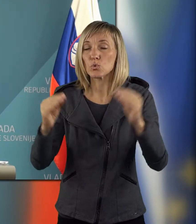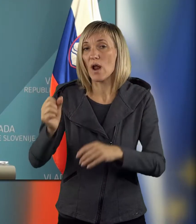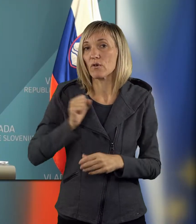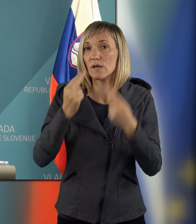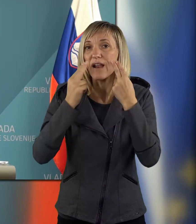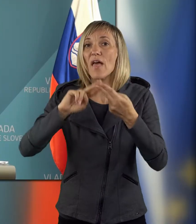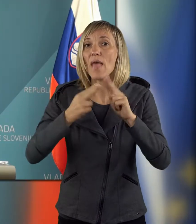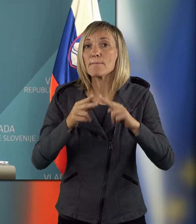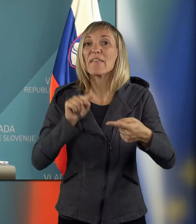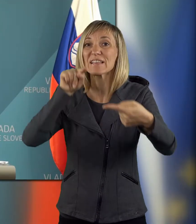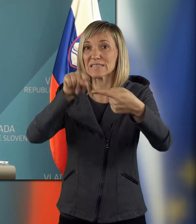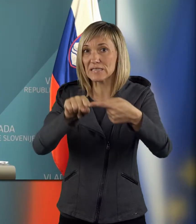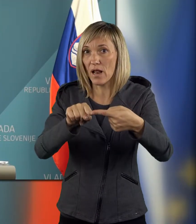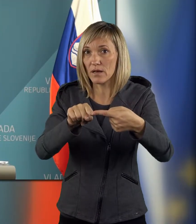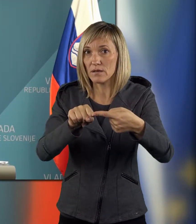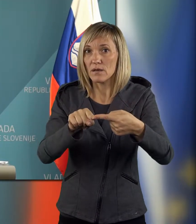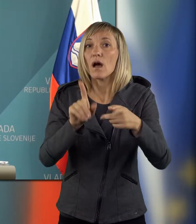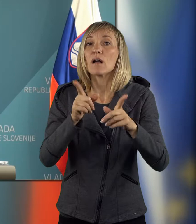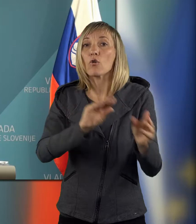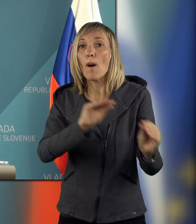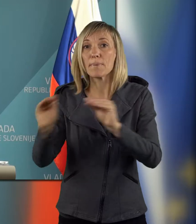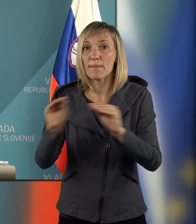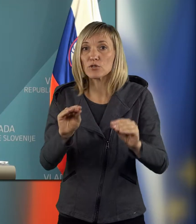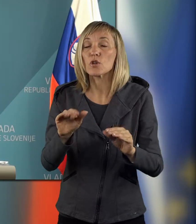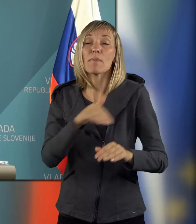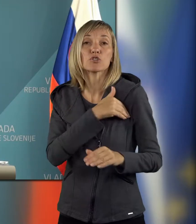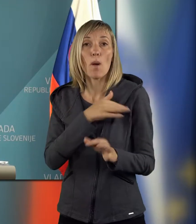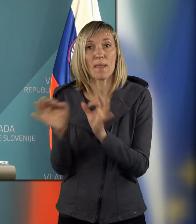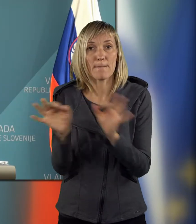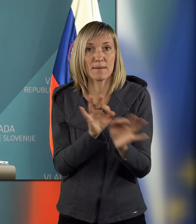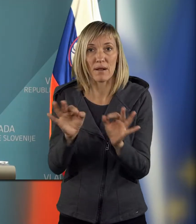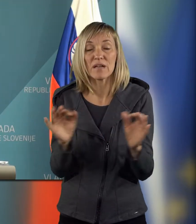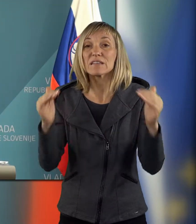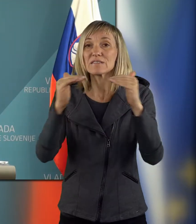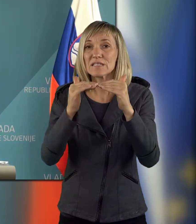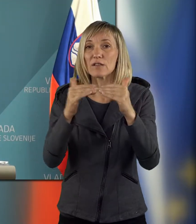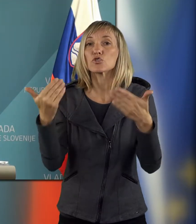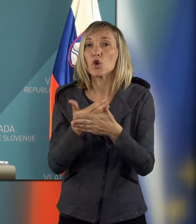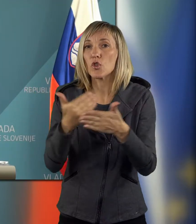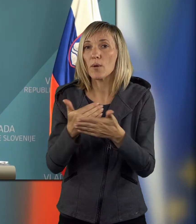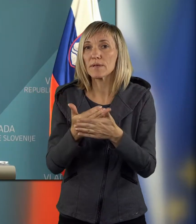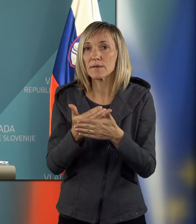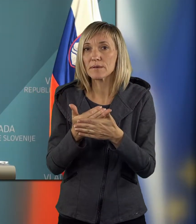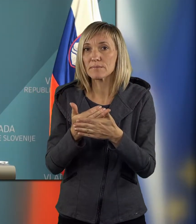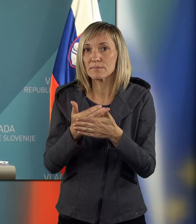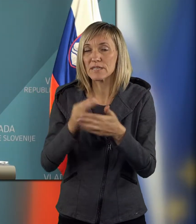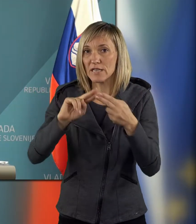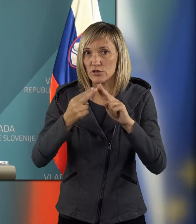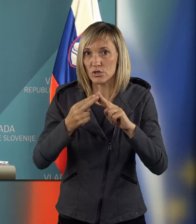vojske gledena na men sil, sposobno od premeščanja, trstopno priplavljenosti, skladno z sodobnimi vojskami,